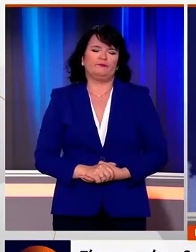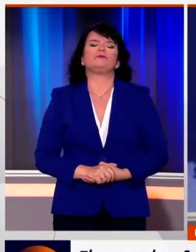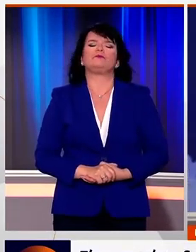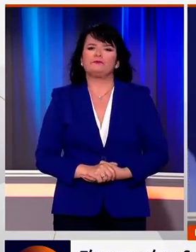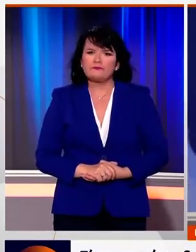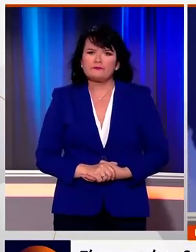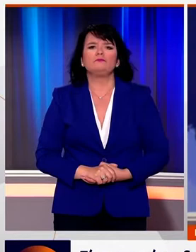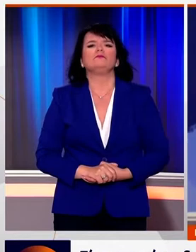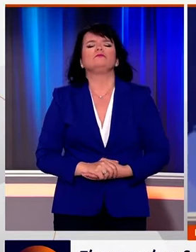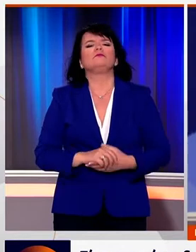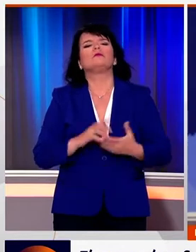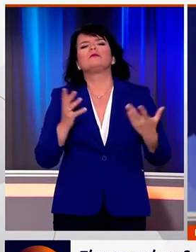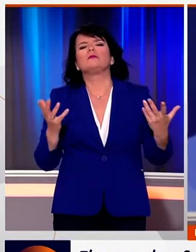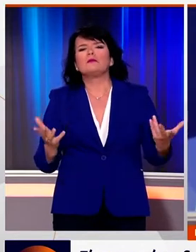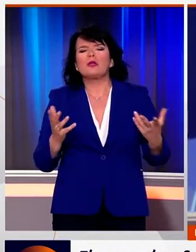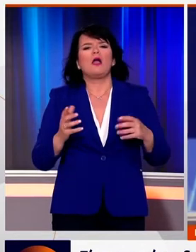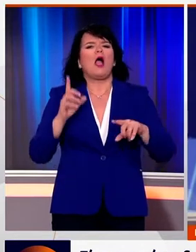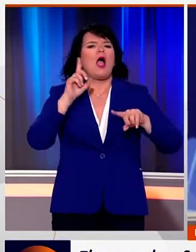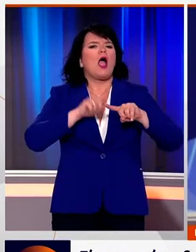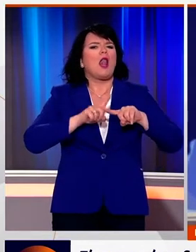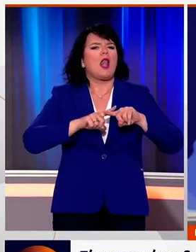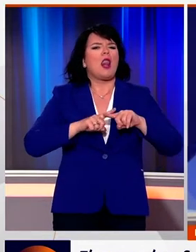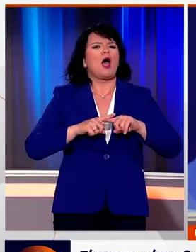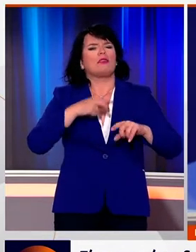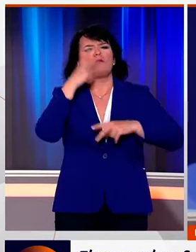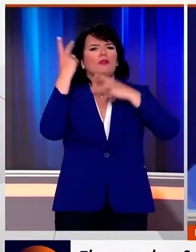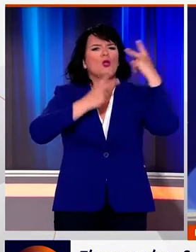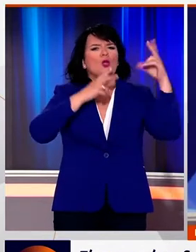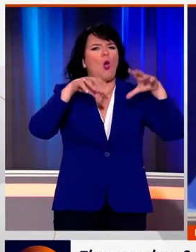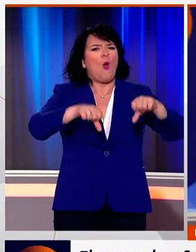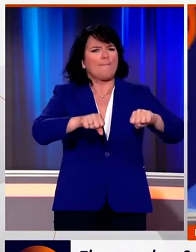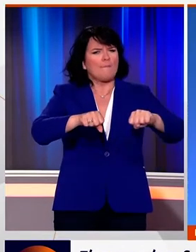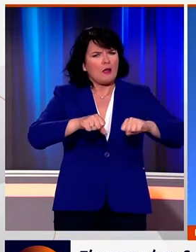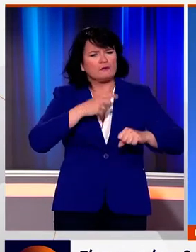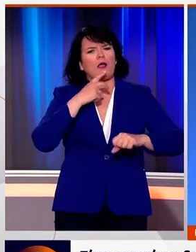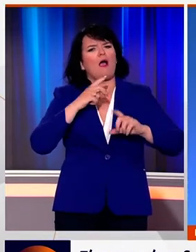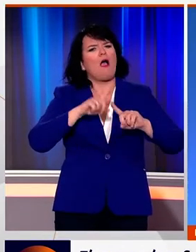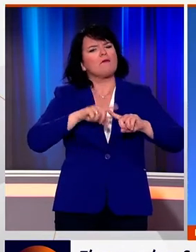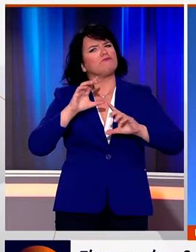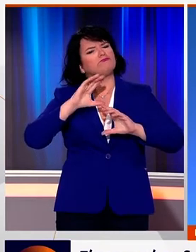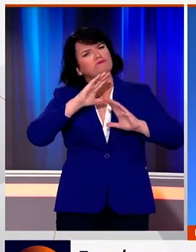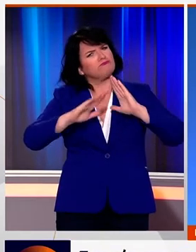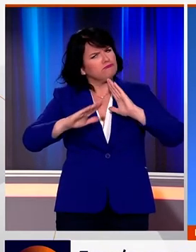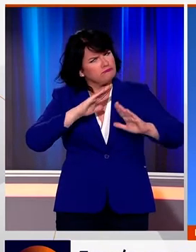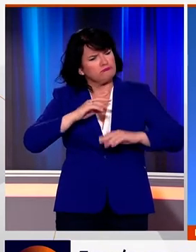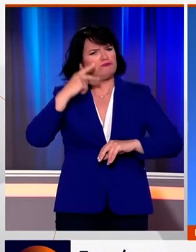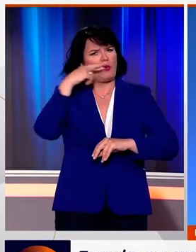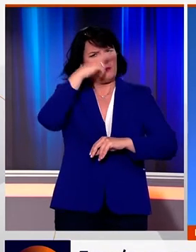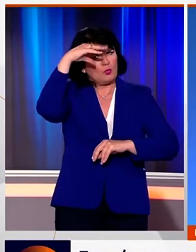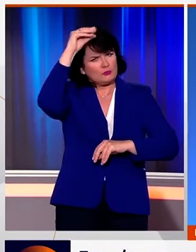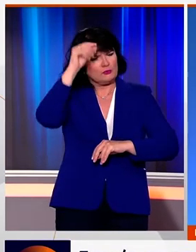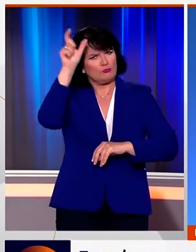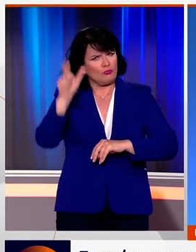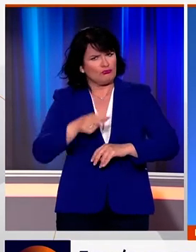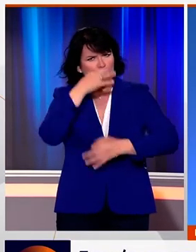Είμαστε χώρα διαλόγου αλλά και έτοιμοι να υπερασπιστούμε τα δικαιώματά μας, είπε ο Αλέξης Τσίπρα στέλνοντας μήνυμα προς την Τουρκία την οποία ωστόσο δεν